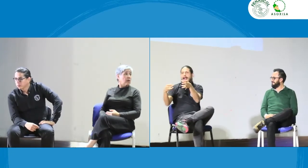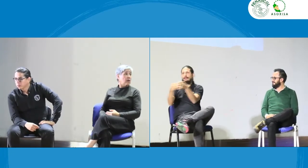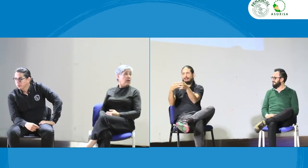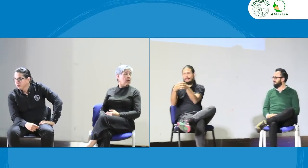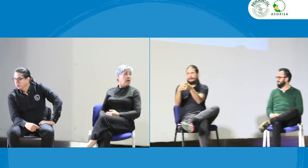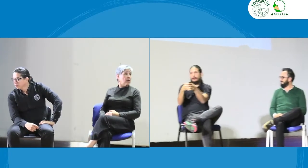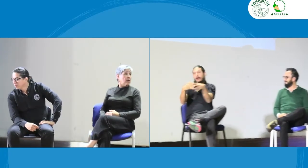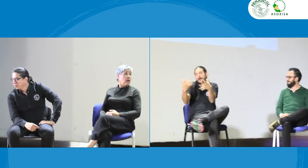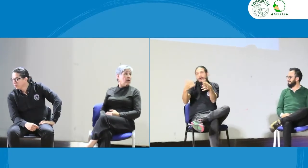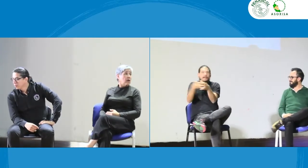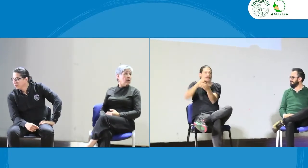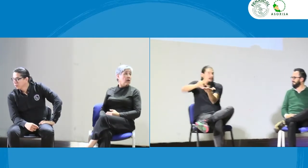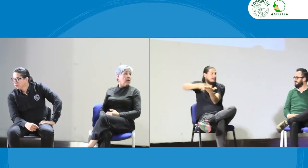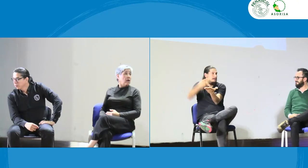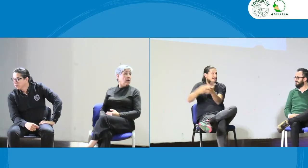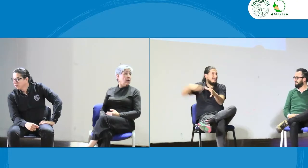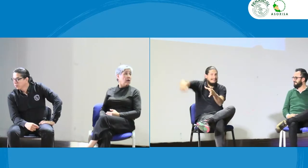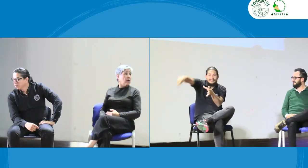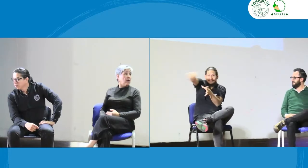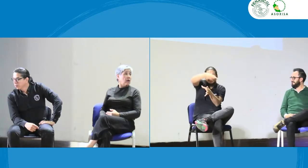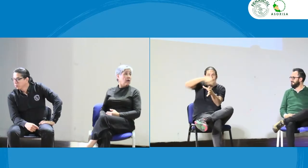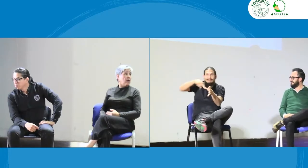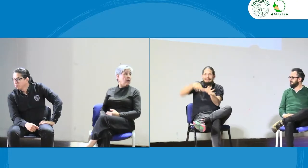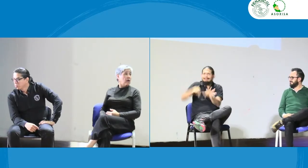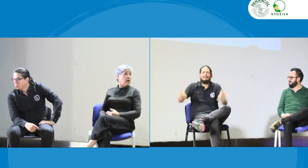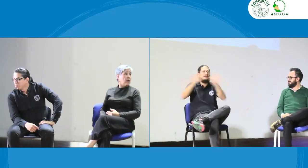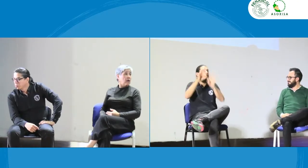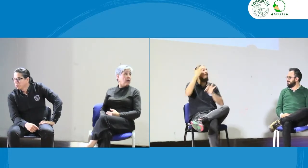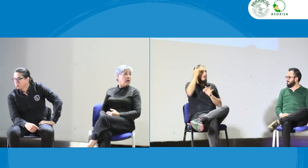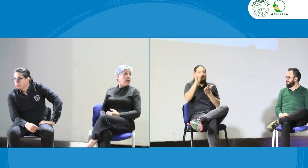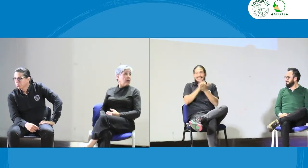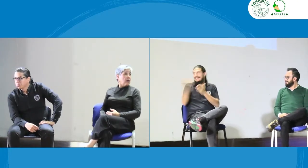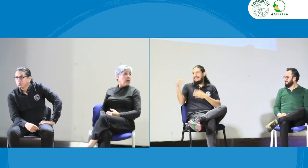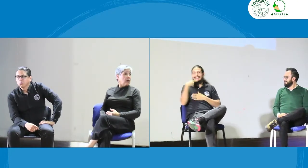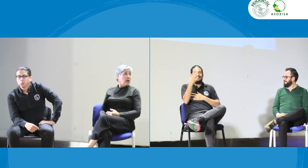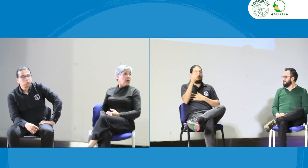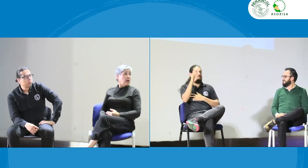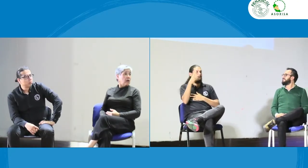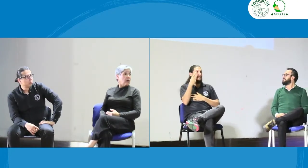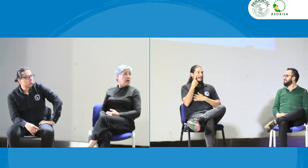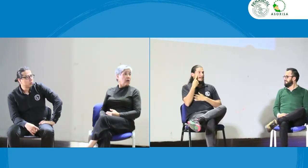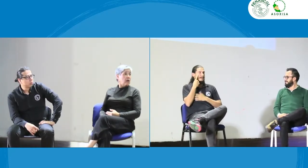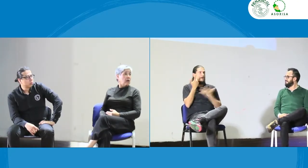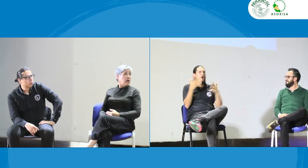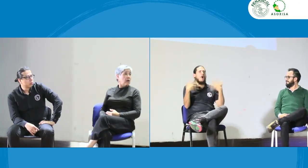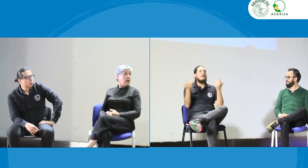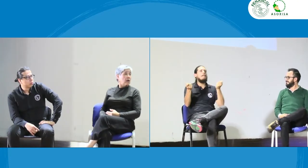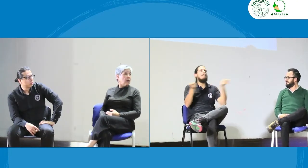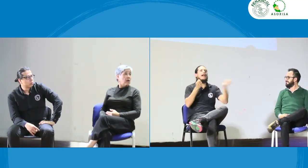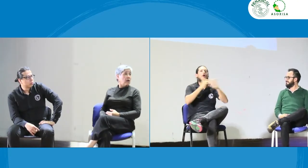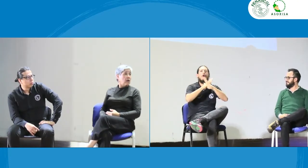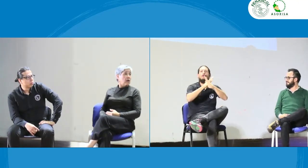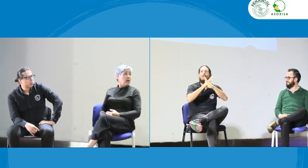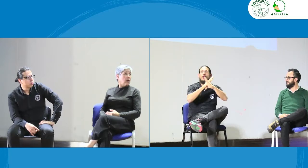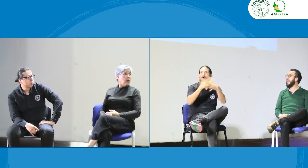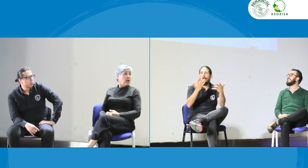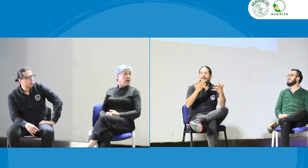intérpretes podrían hacer parte de una asociación de sordos o podrían agremiarse de manera independiente. Pero ¿cómo sería ese